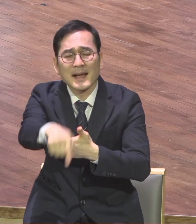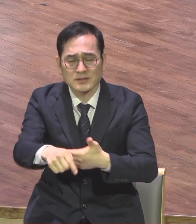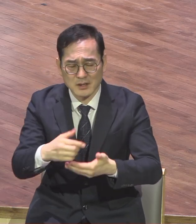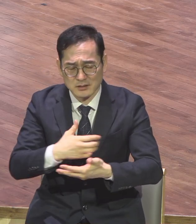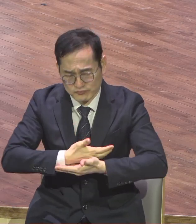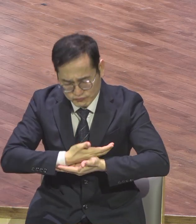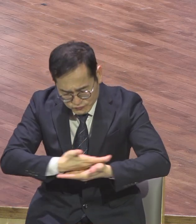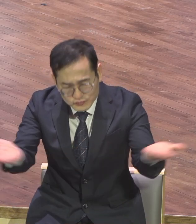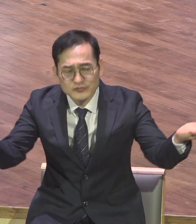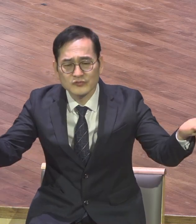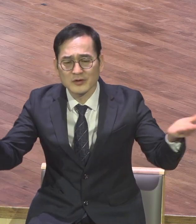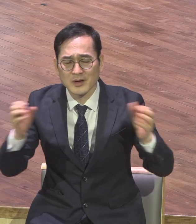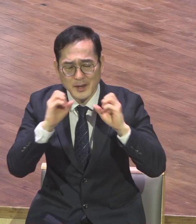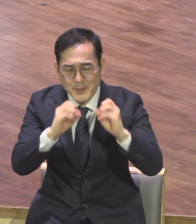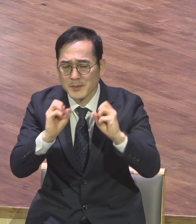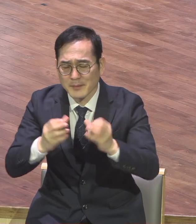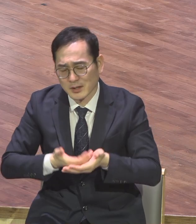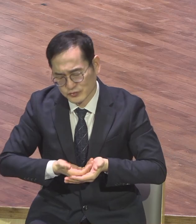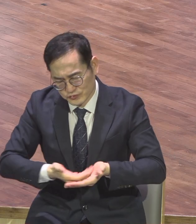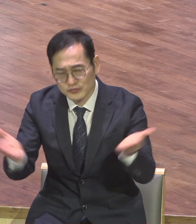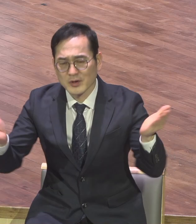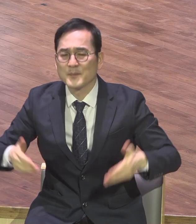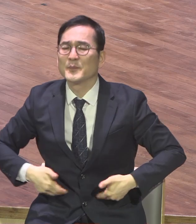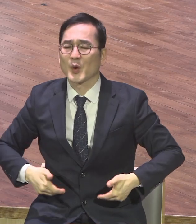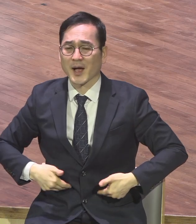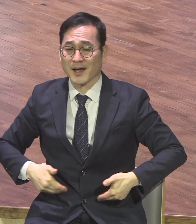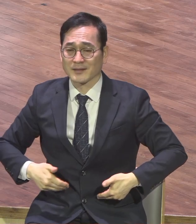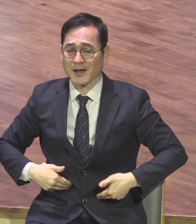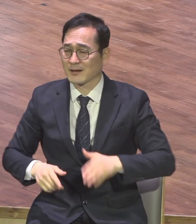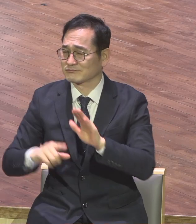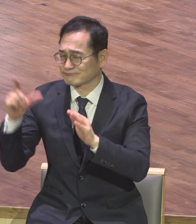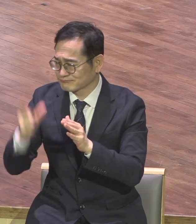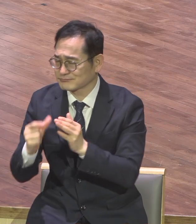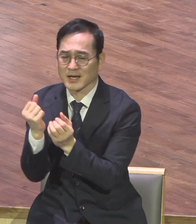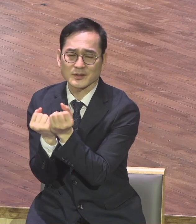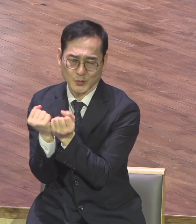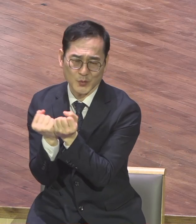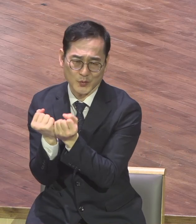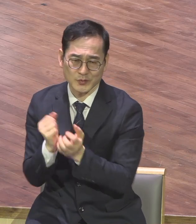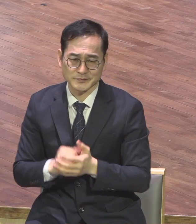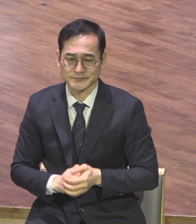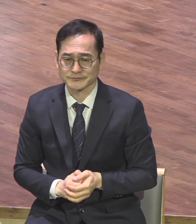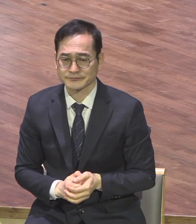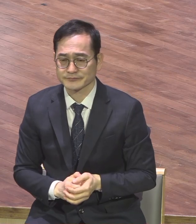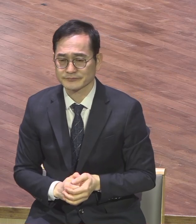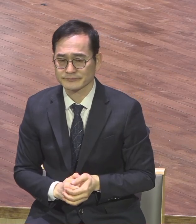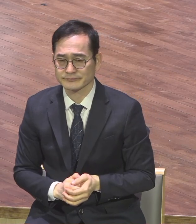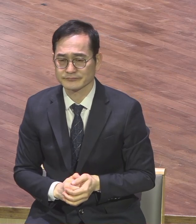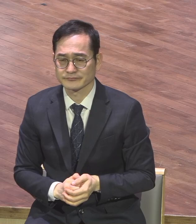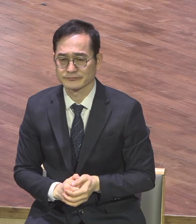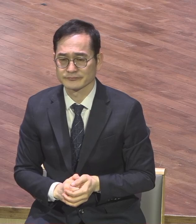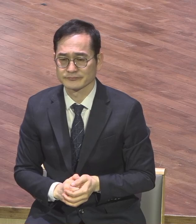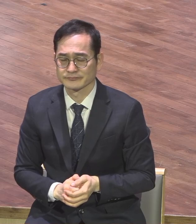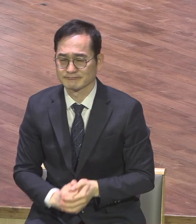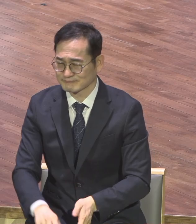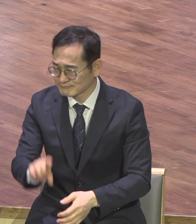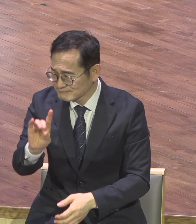이것을 위해서 은약 공동체인 교회 안에서 우리 한 사람 한 사람 모두가 다 영적